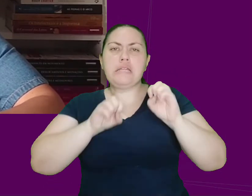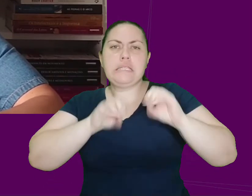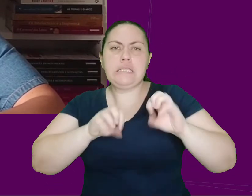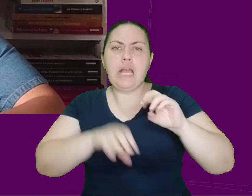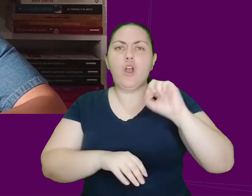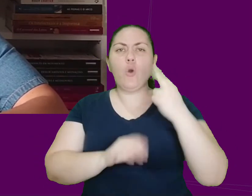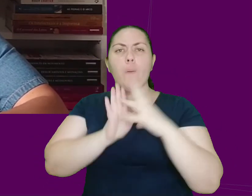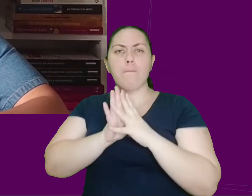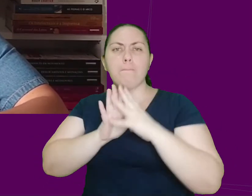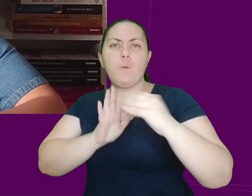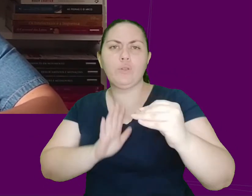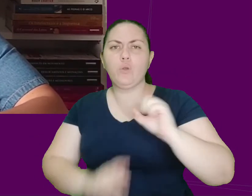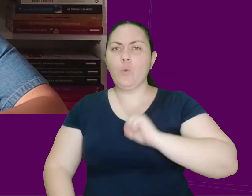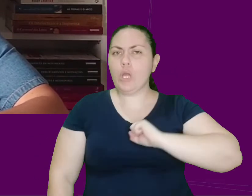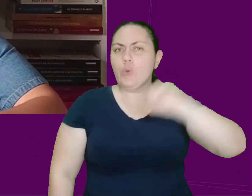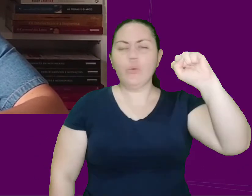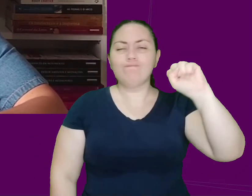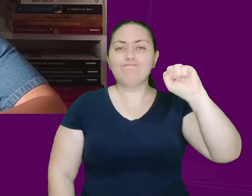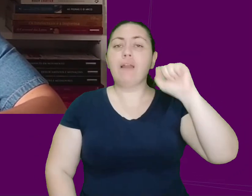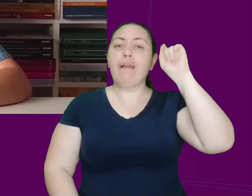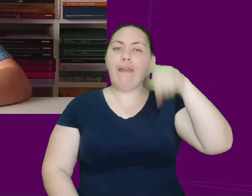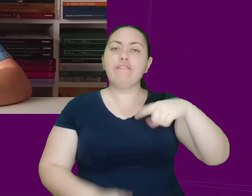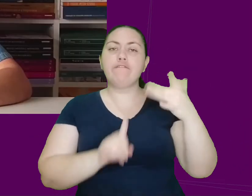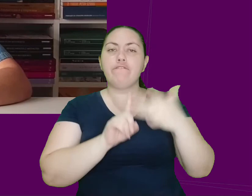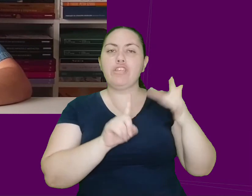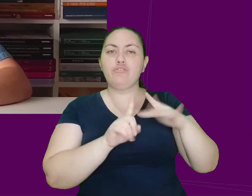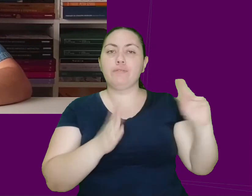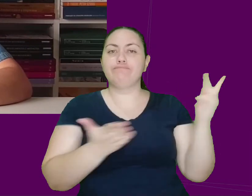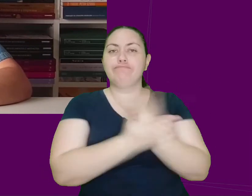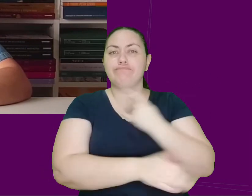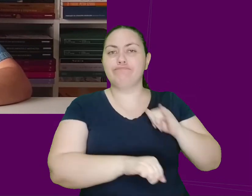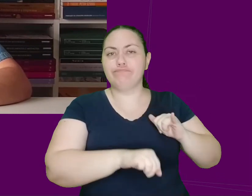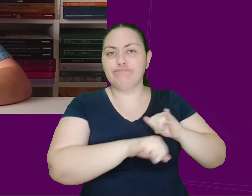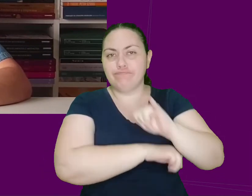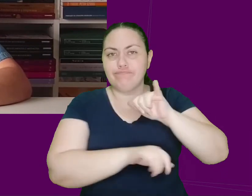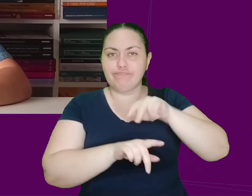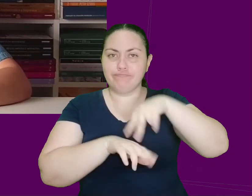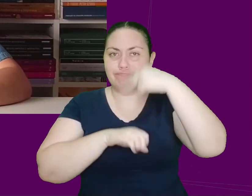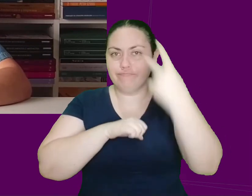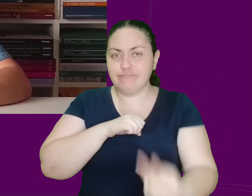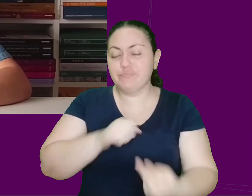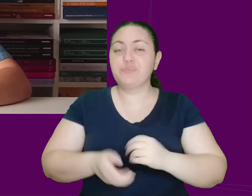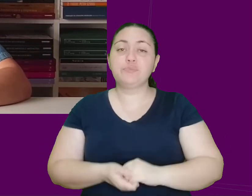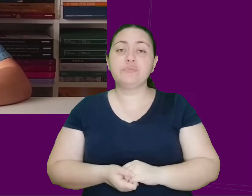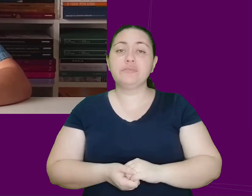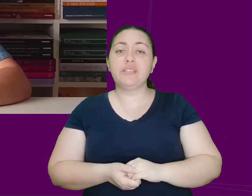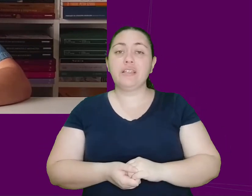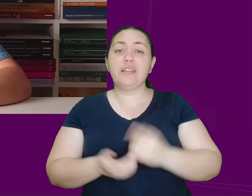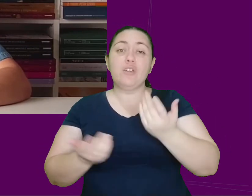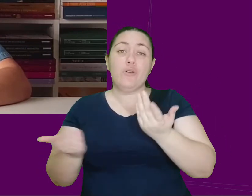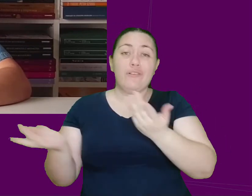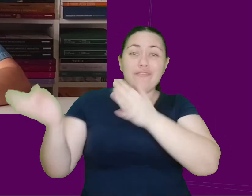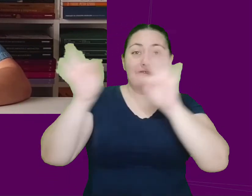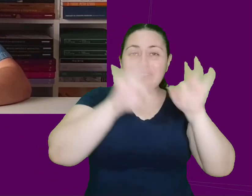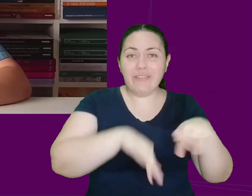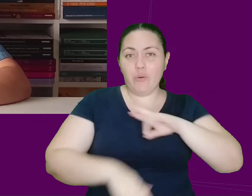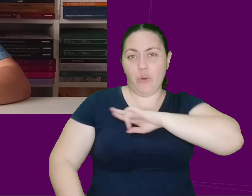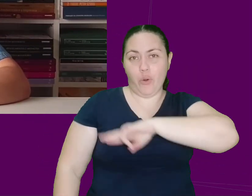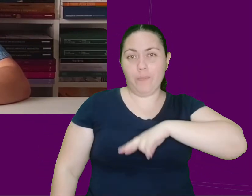não é um herói, mas uma vítima do destino. E, nas últimas linhas do romance, o narrador em primeira pessoa se torna um narrador em